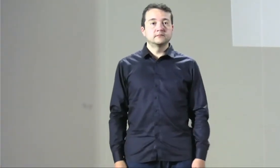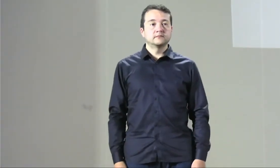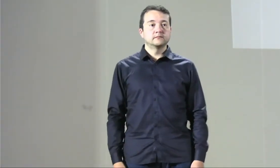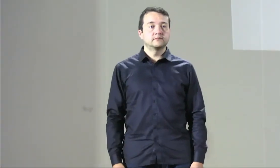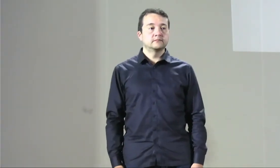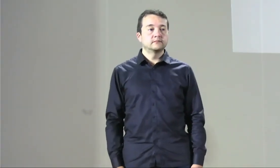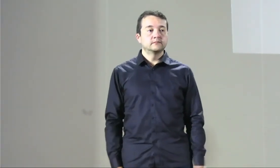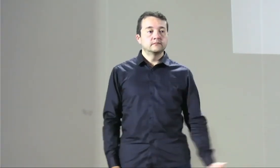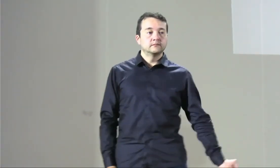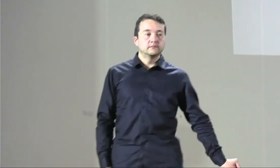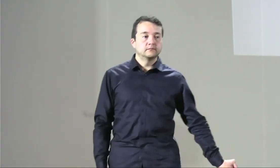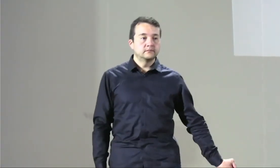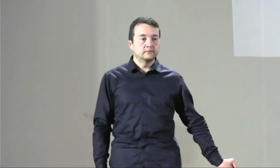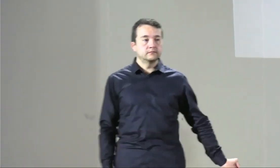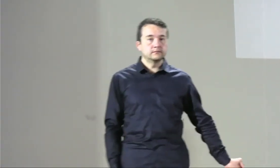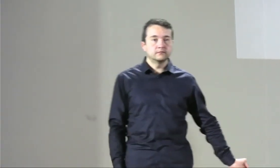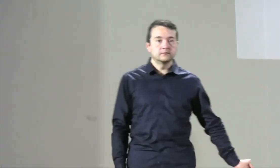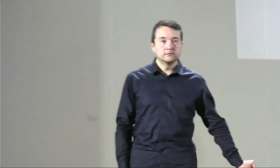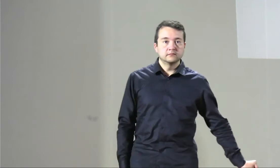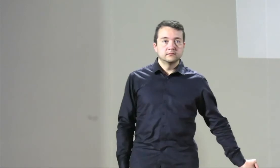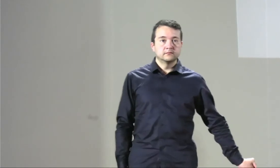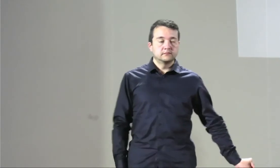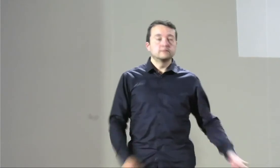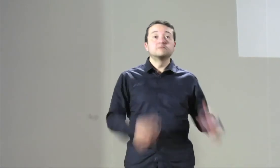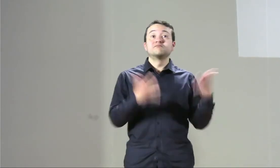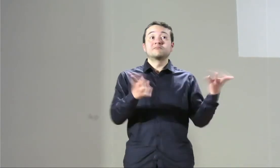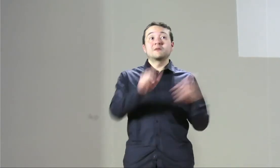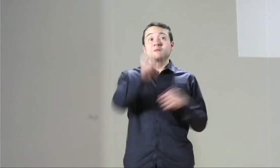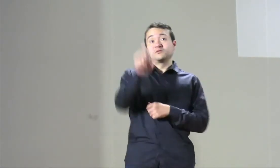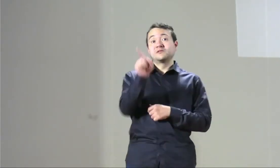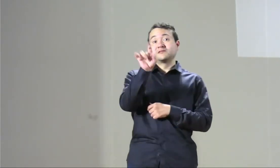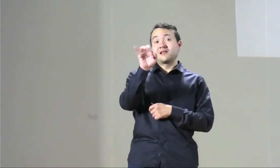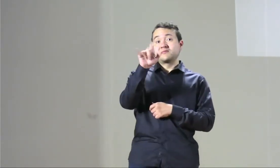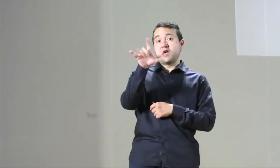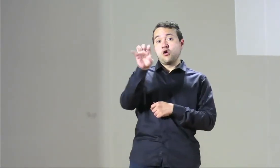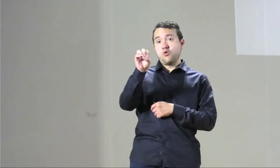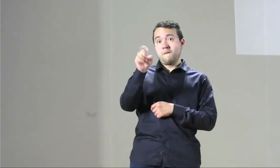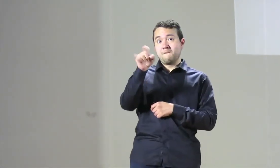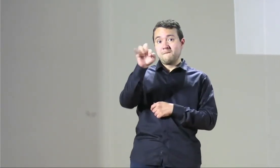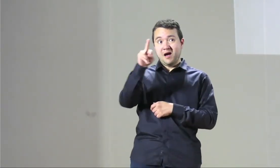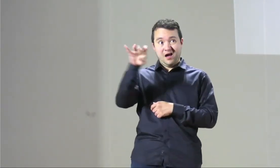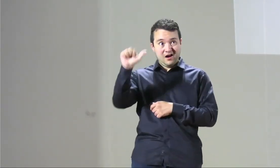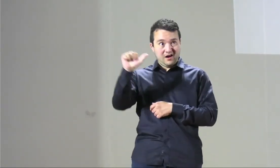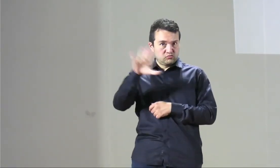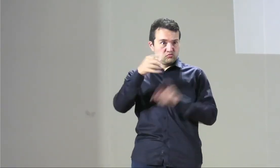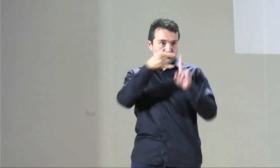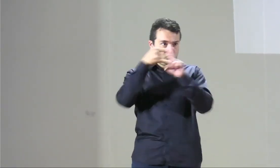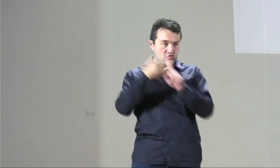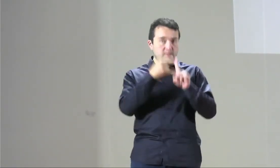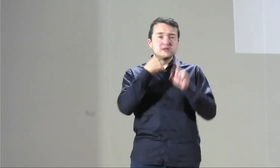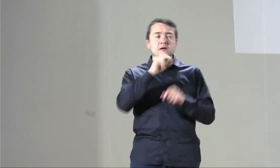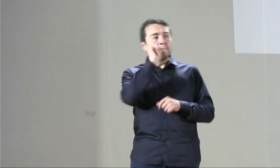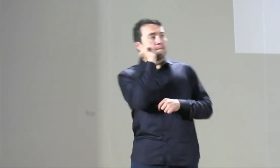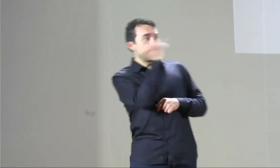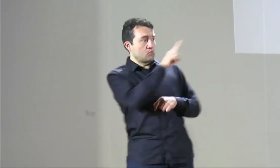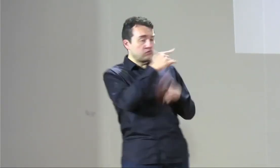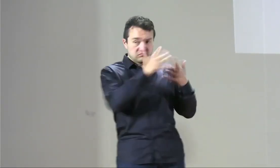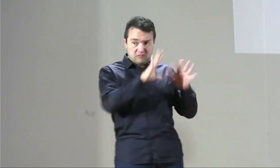Santiago Parra desde el chat de Zoom pregunta, ¿se ha trabajado con el Estado sobre una